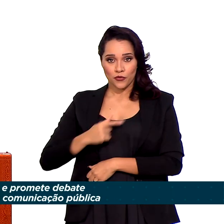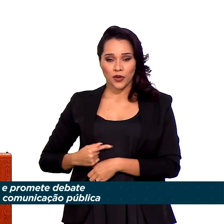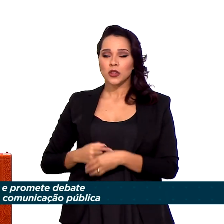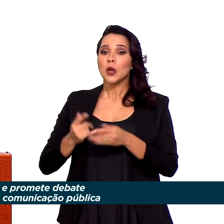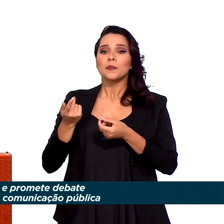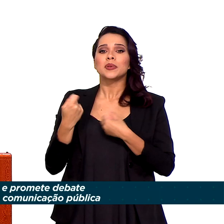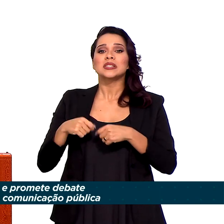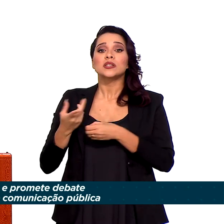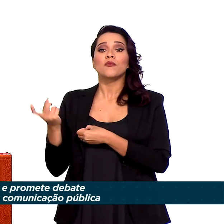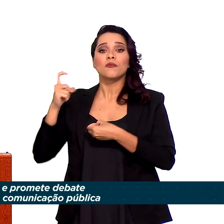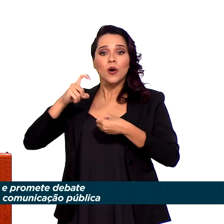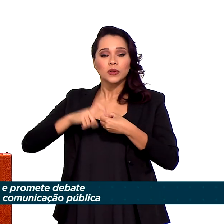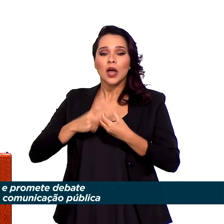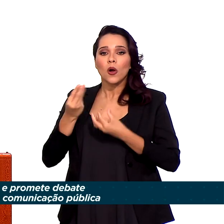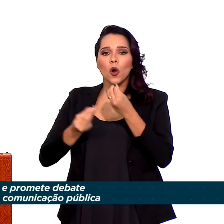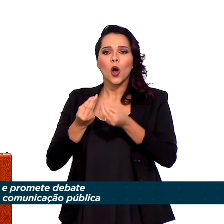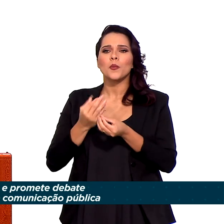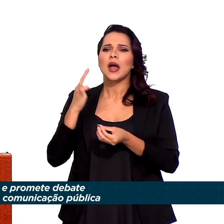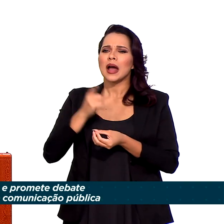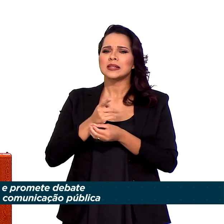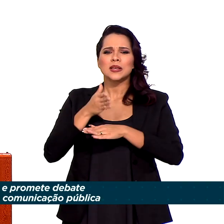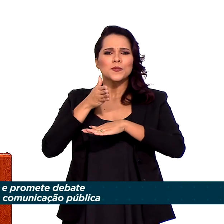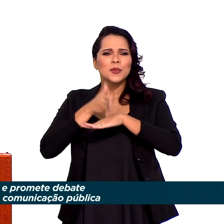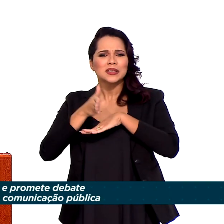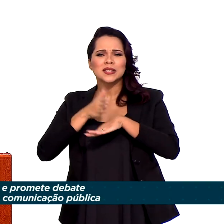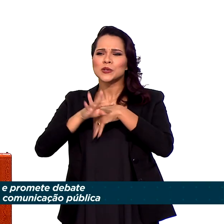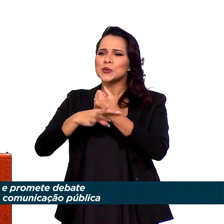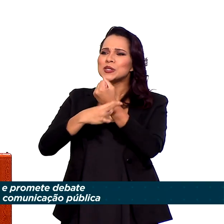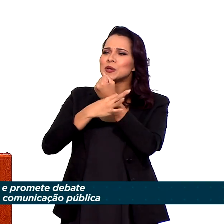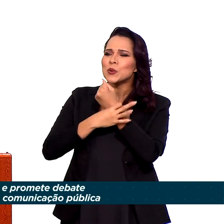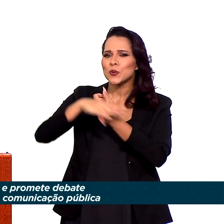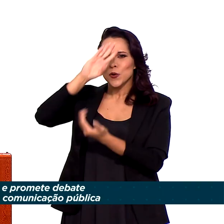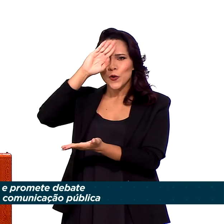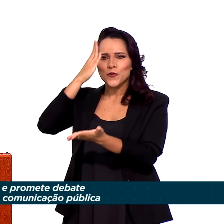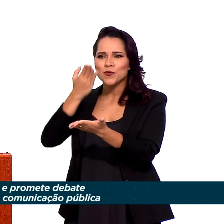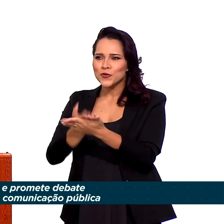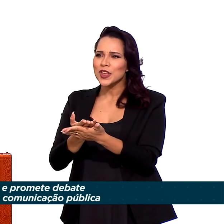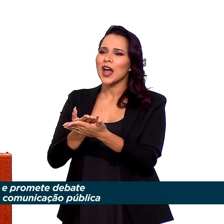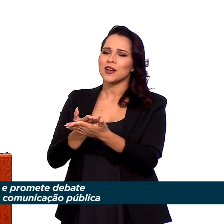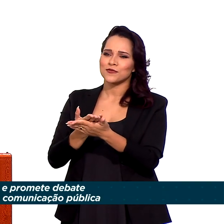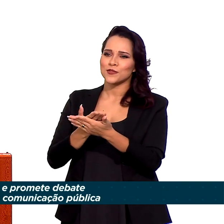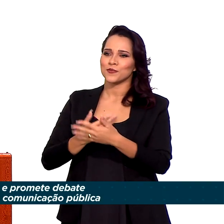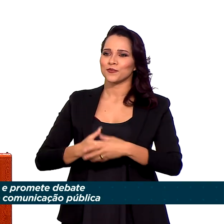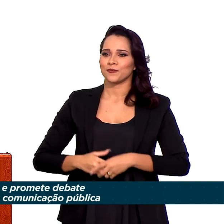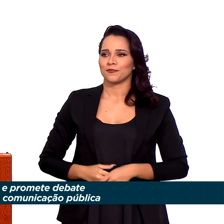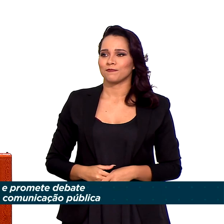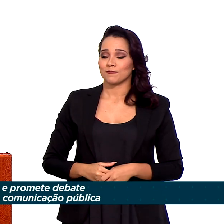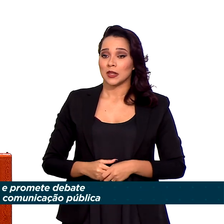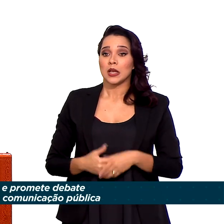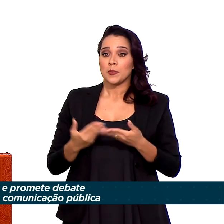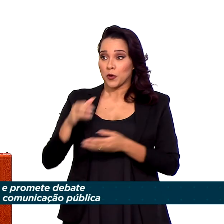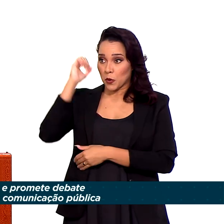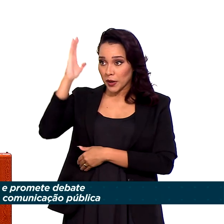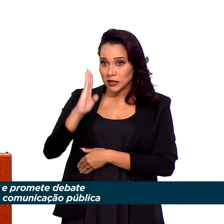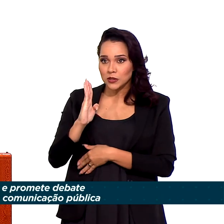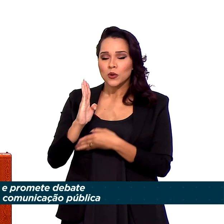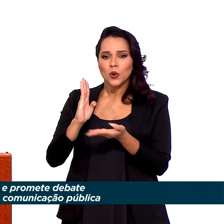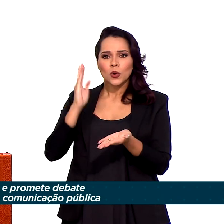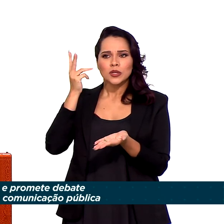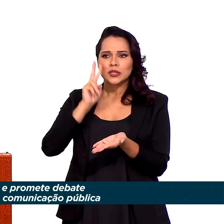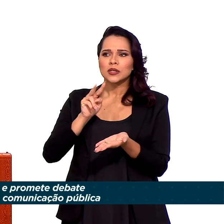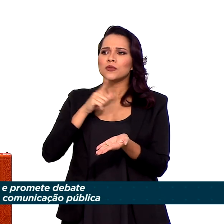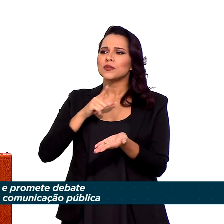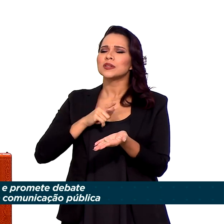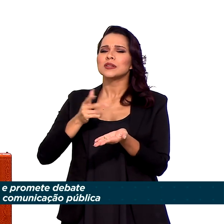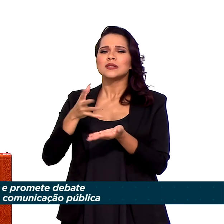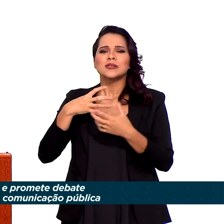voltar a ser uma via de acesso seguro, confiável e com credibilidade, para que o Brasil percorra uma estrada